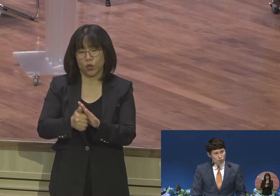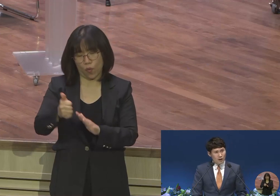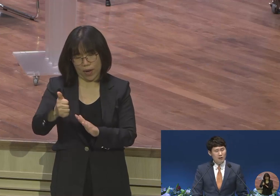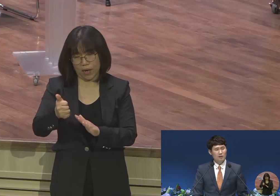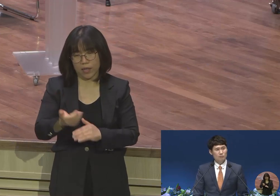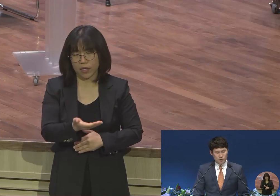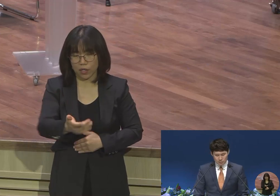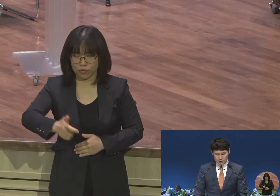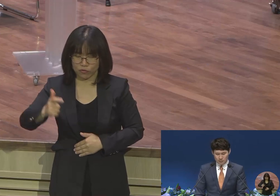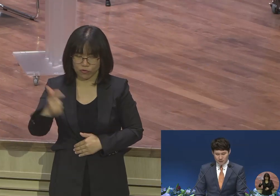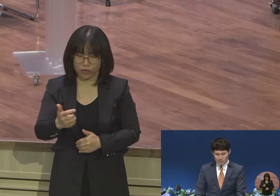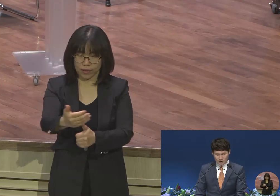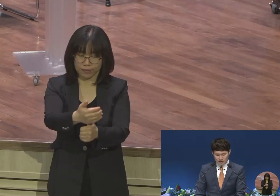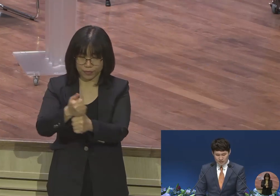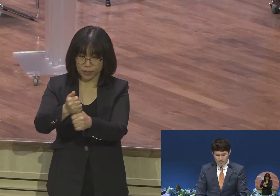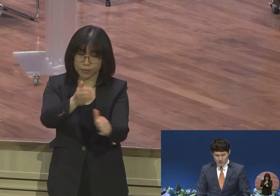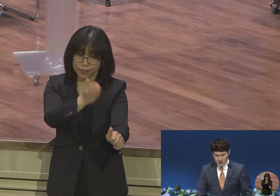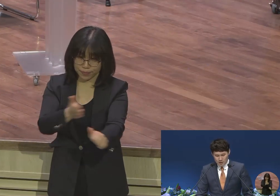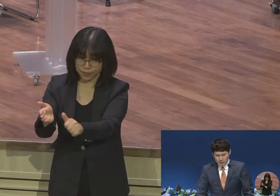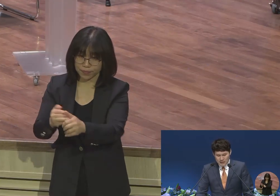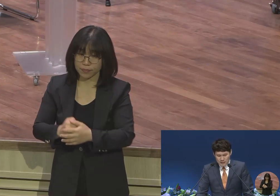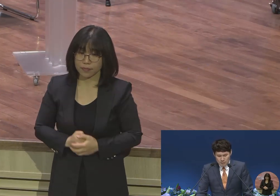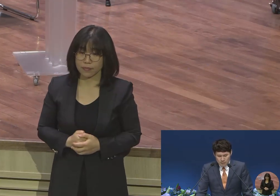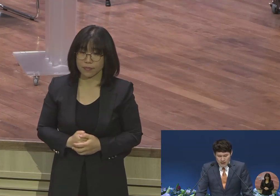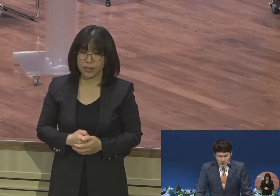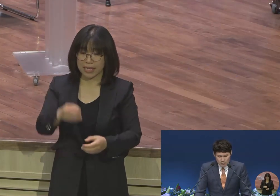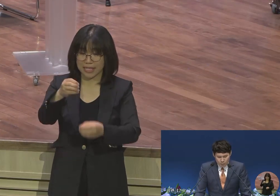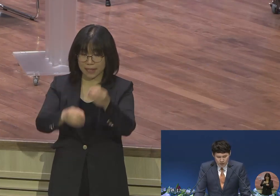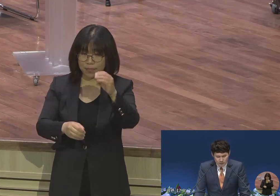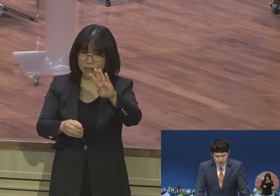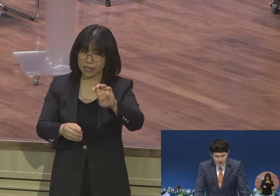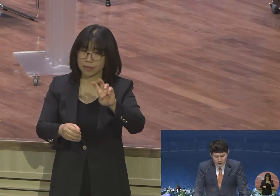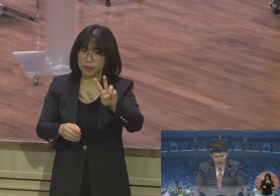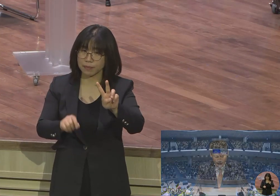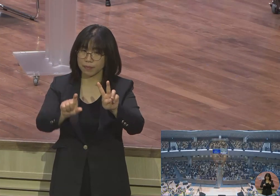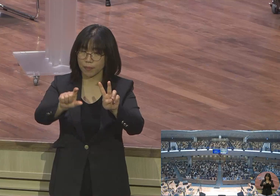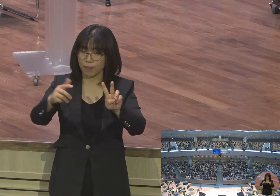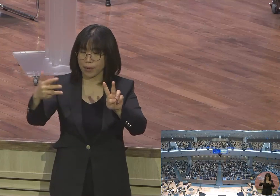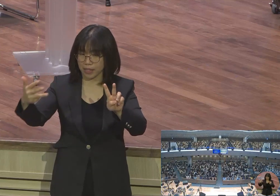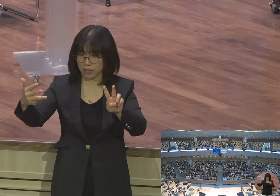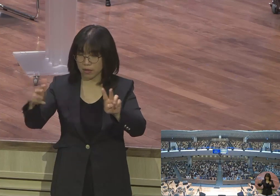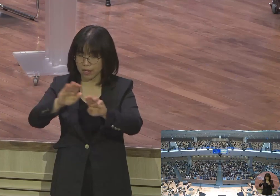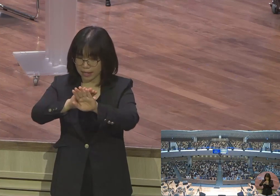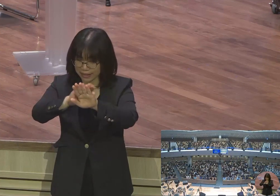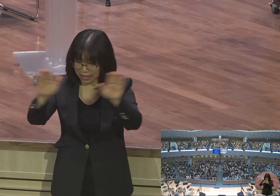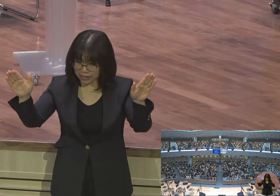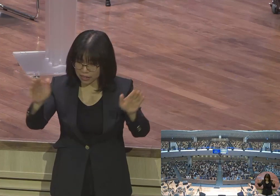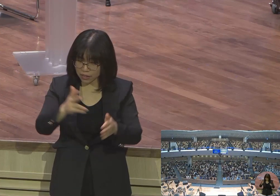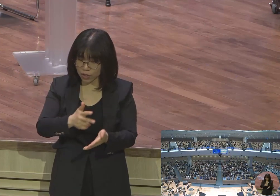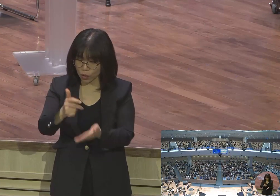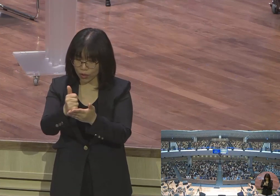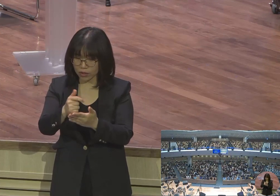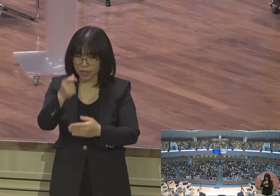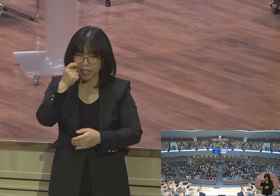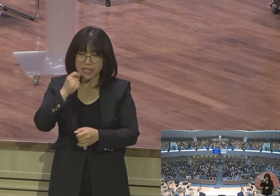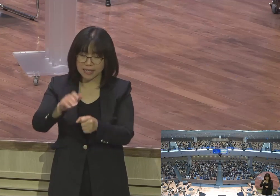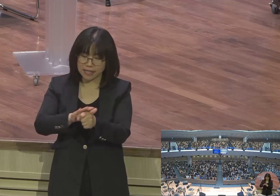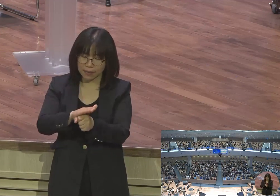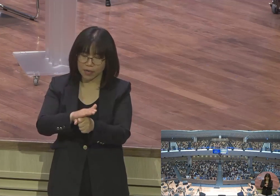굳게 붙잡으시기 바랍니다 10편 42편 8절에 보면 낮에는 여호와께서 그의 인자심을 베풀고 밤에는 그의